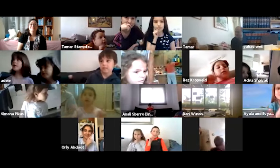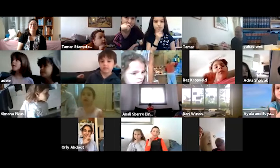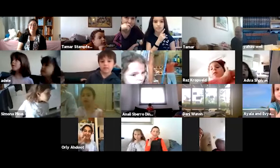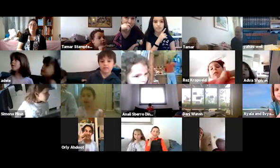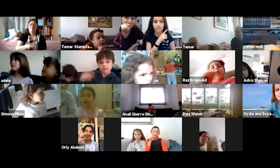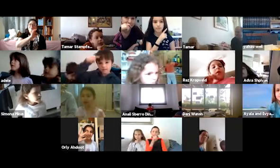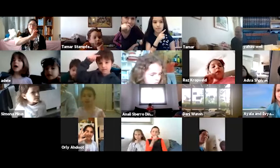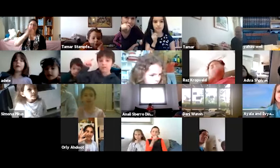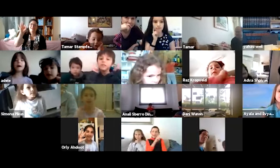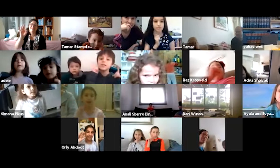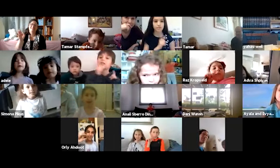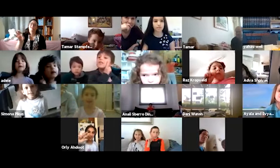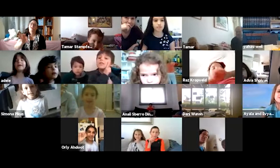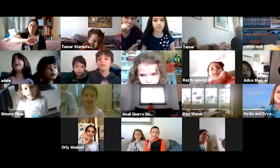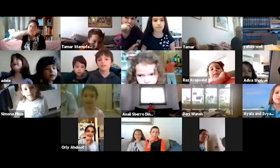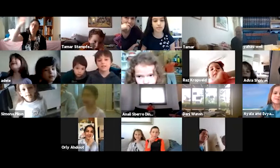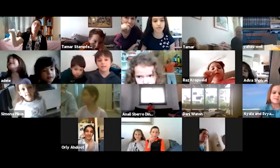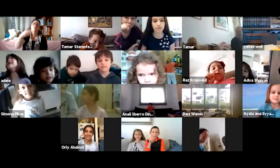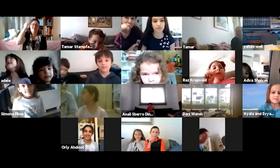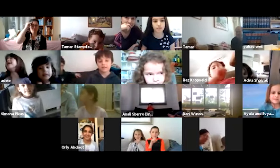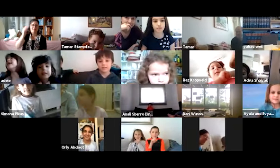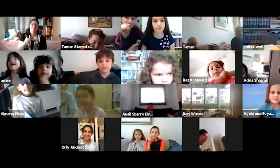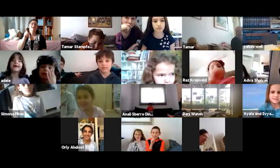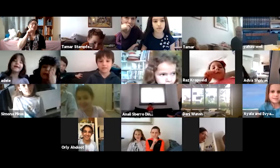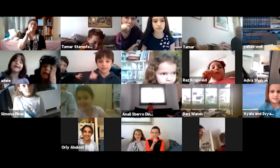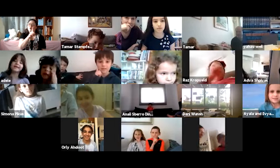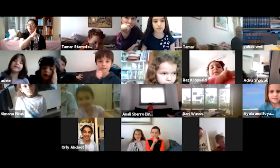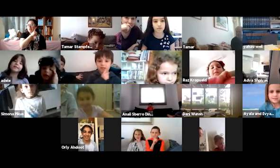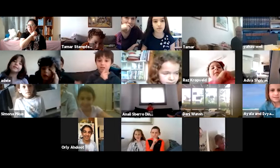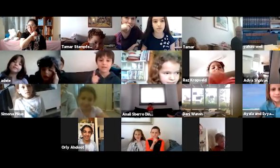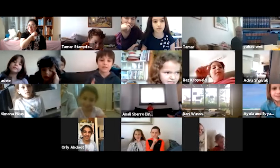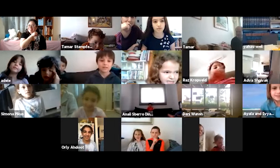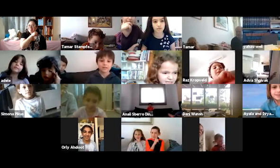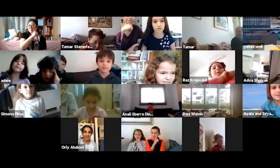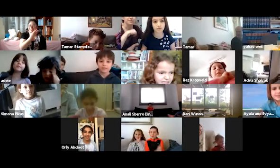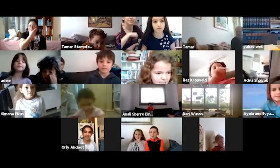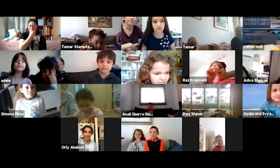מעולה. זה עכשיו כולם זוכרים. אימאות. יפה.